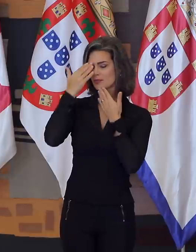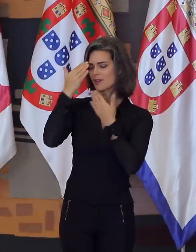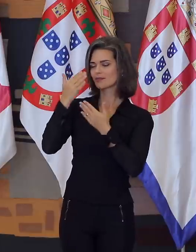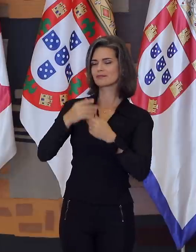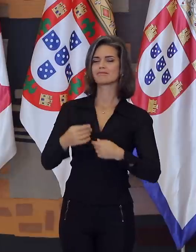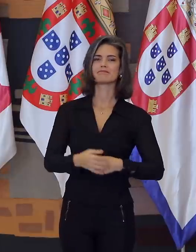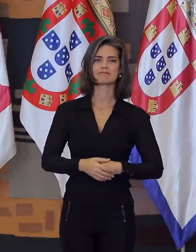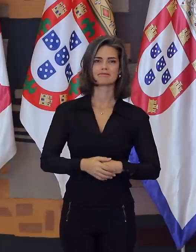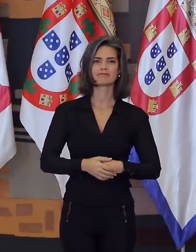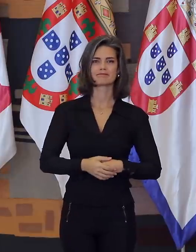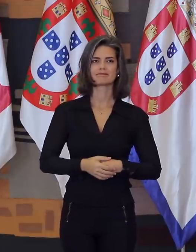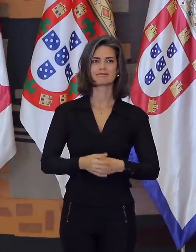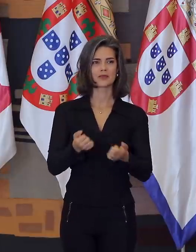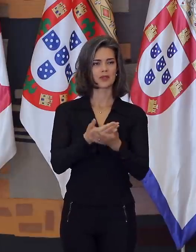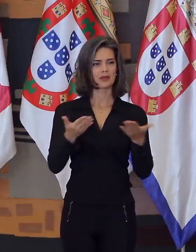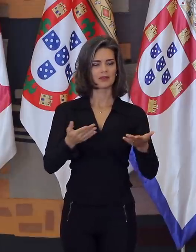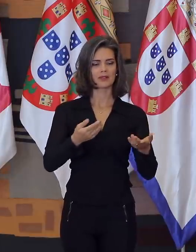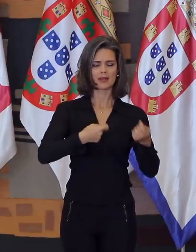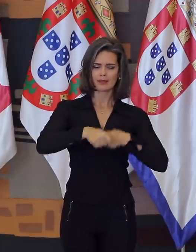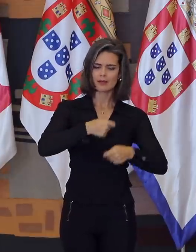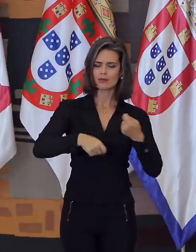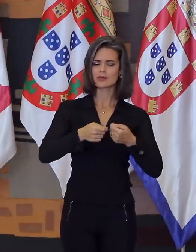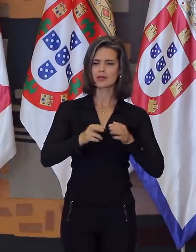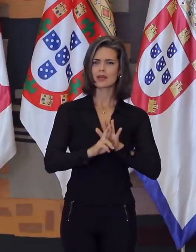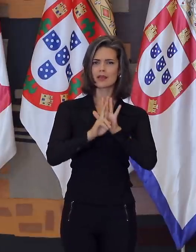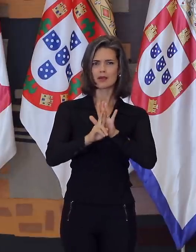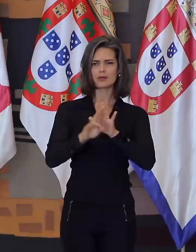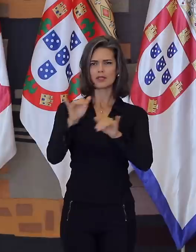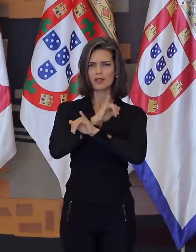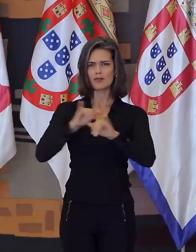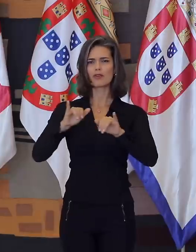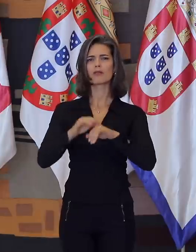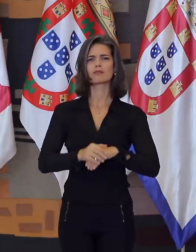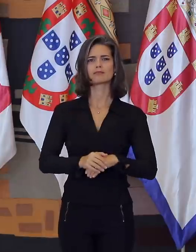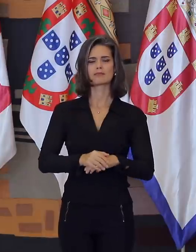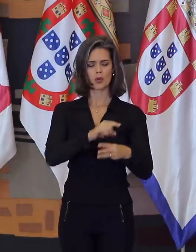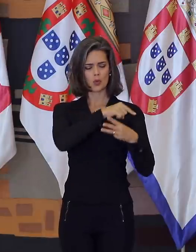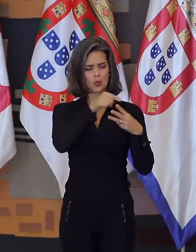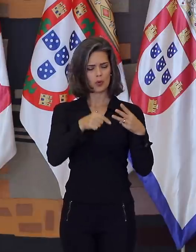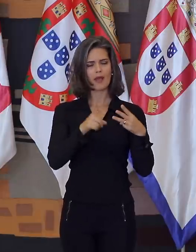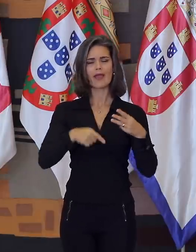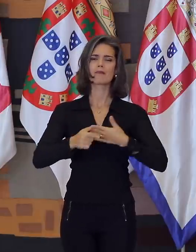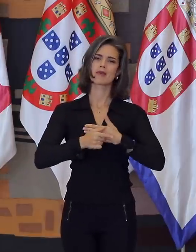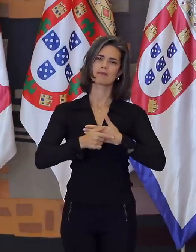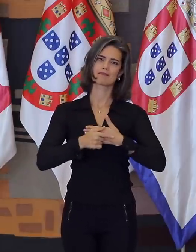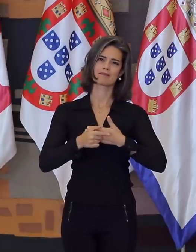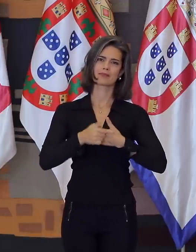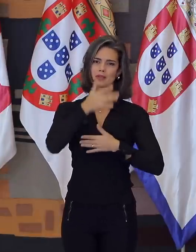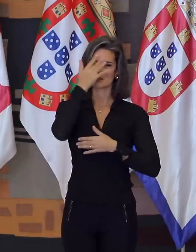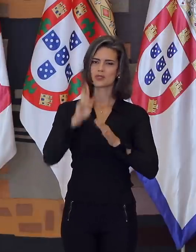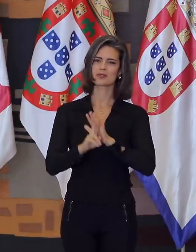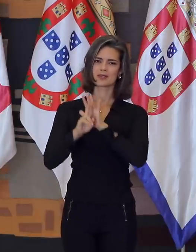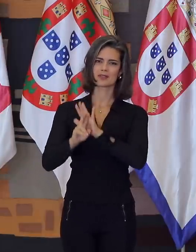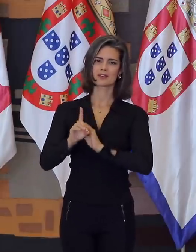Senhoras e senhores, negociar, representar, informar. Todas essas são funções de um diplomata.